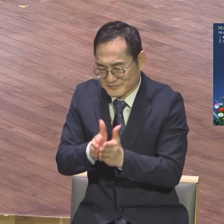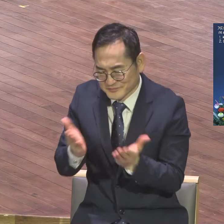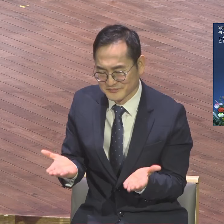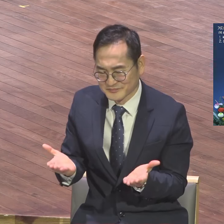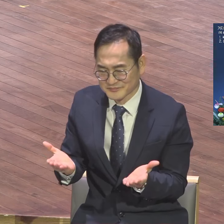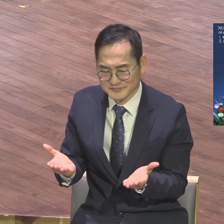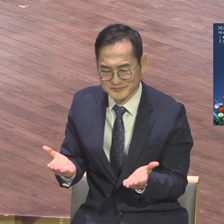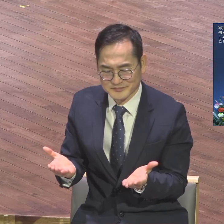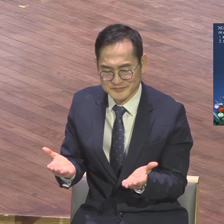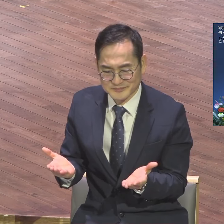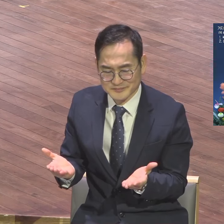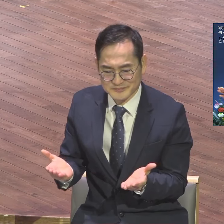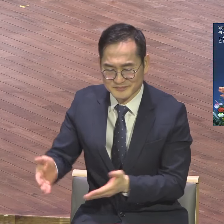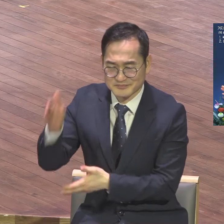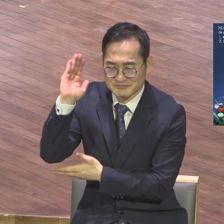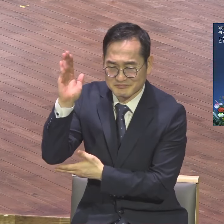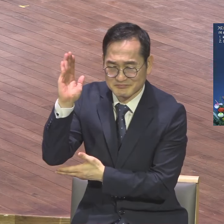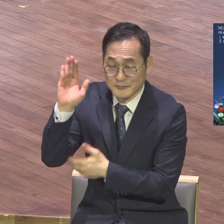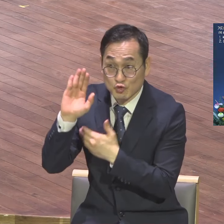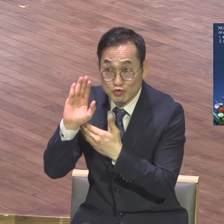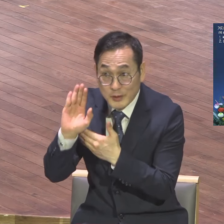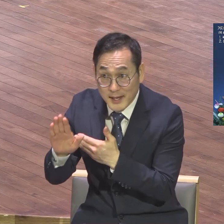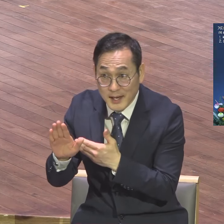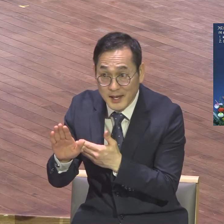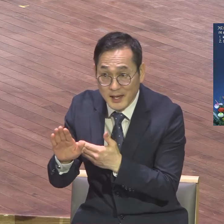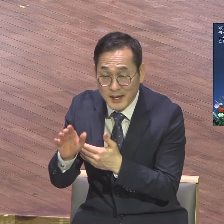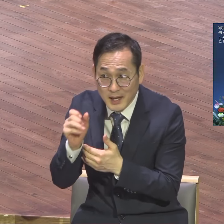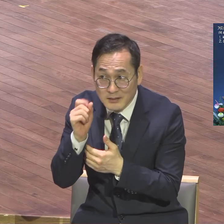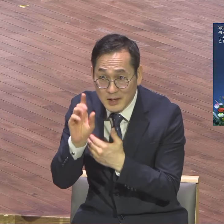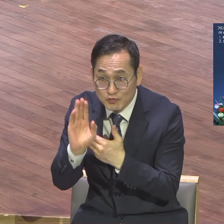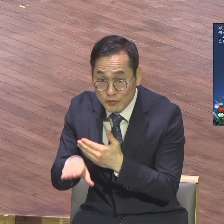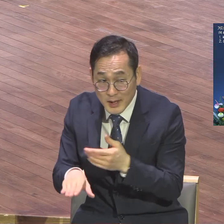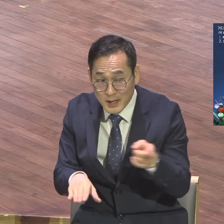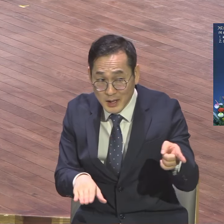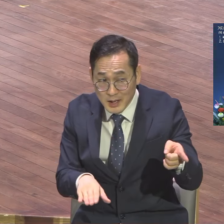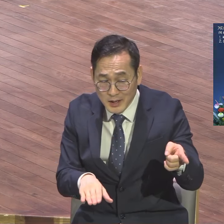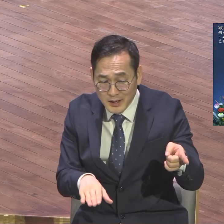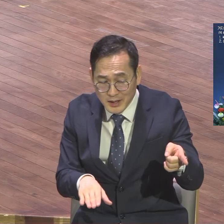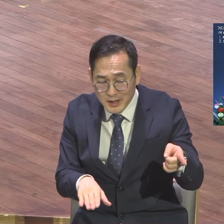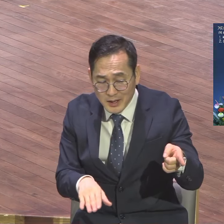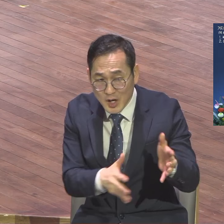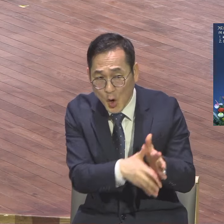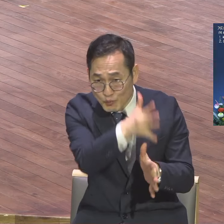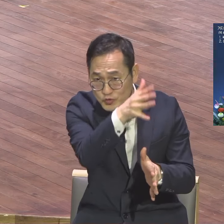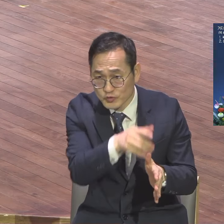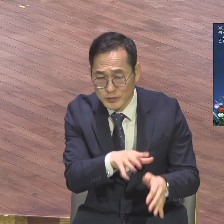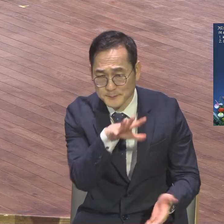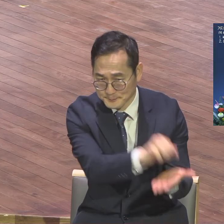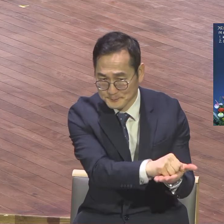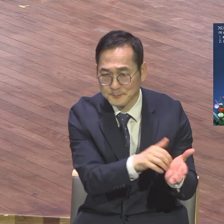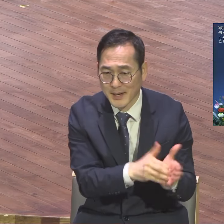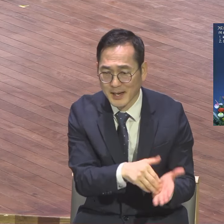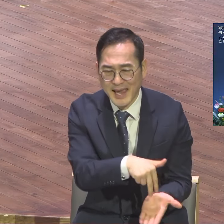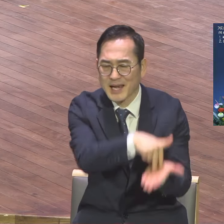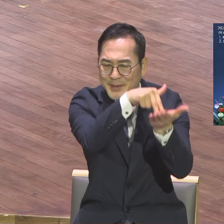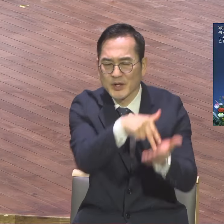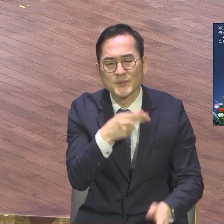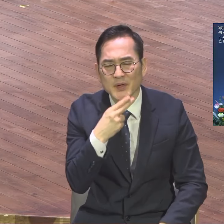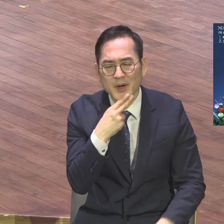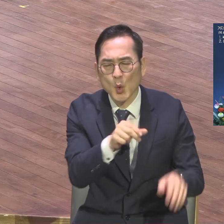달하고 하나니까 10월달에 거기 됐어요 건물이 왔는데 에레베이터 없는 5층 에레베이터